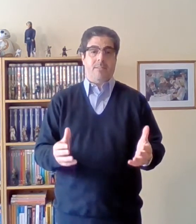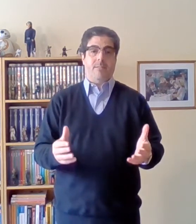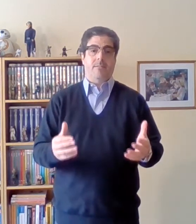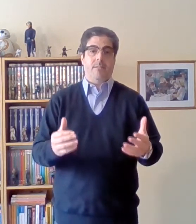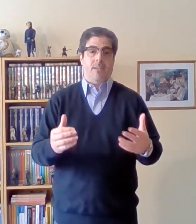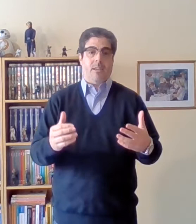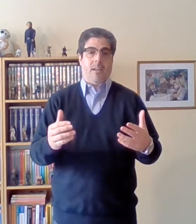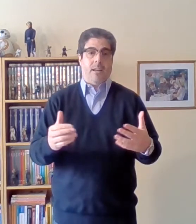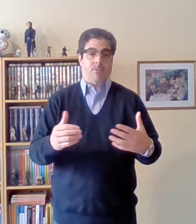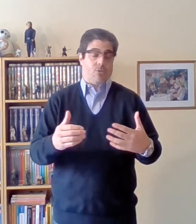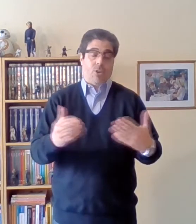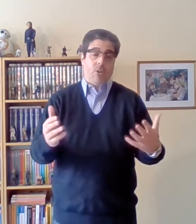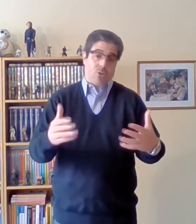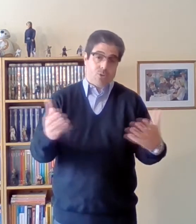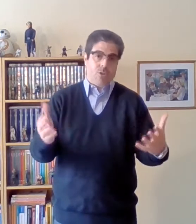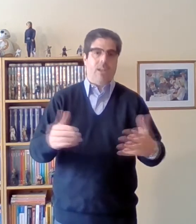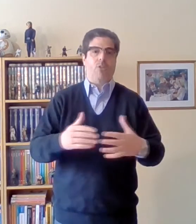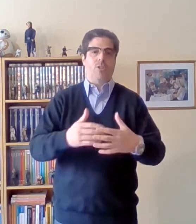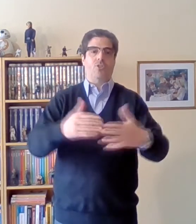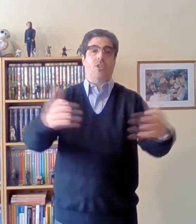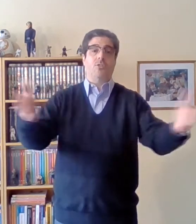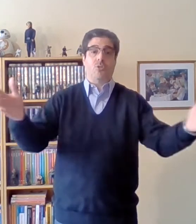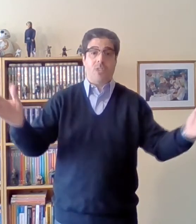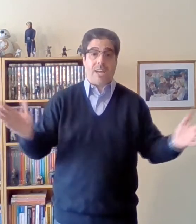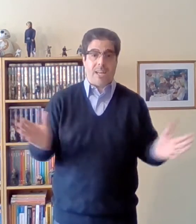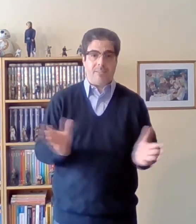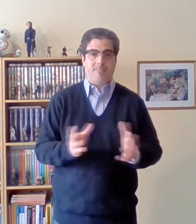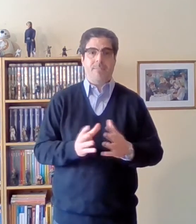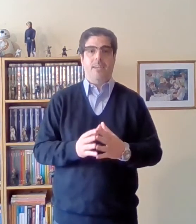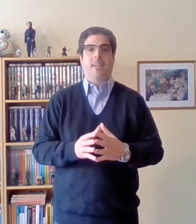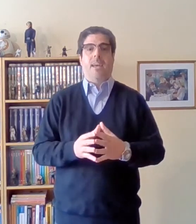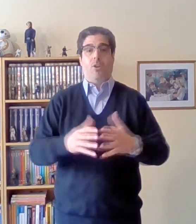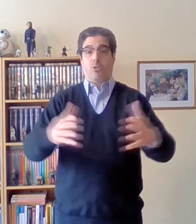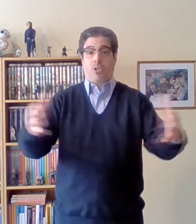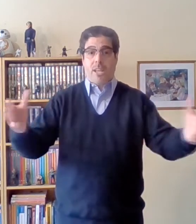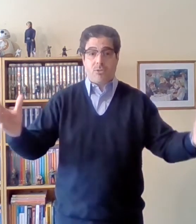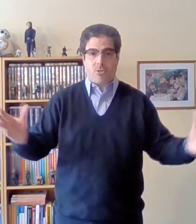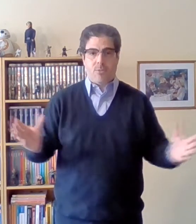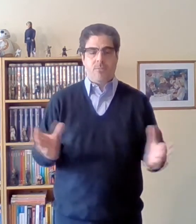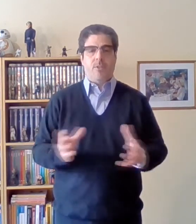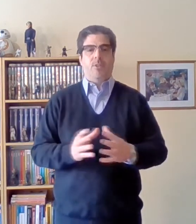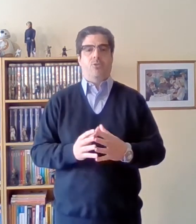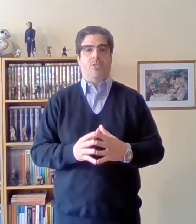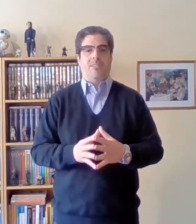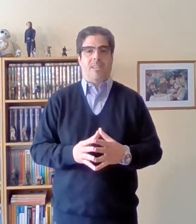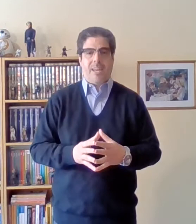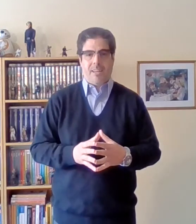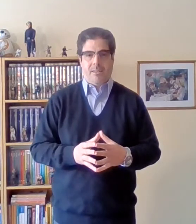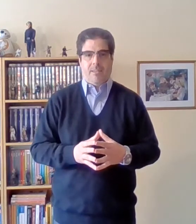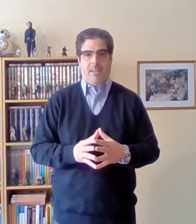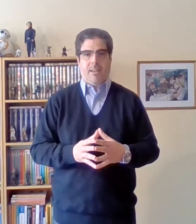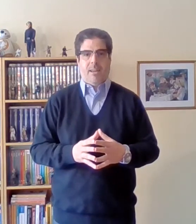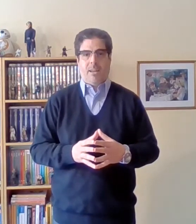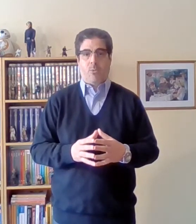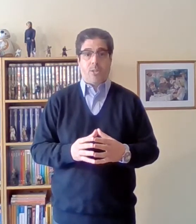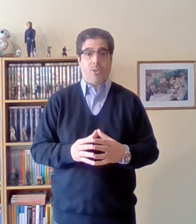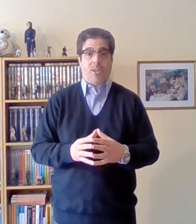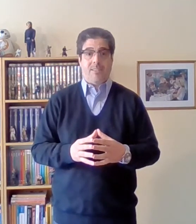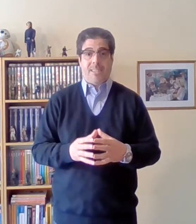las condiciones sociales, el contexto donde se dan las cuestiones, y